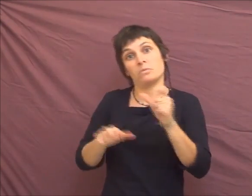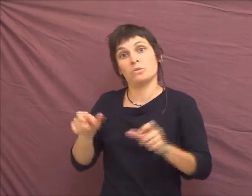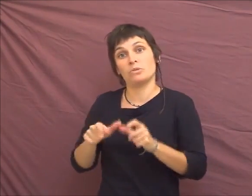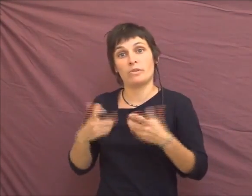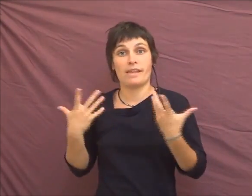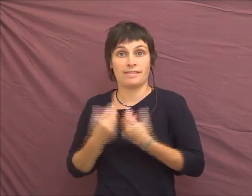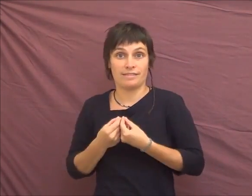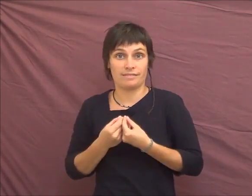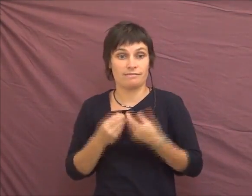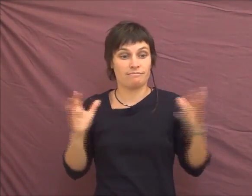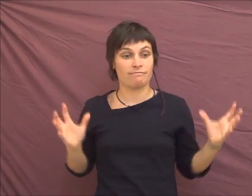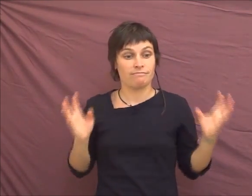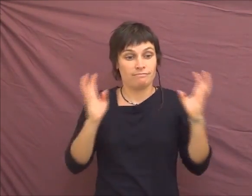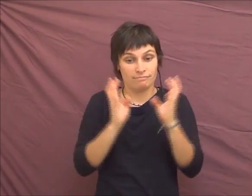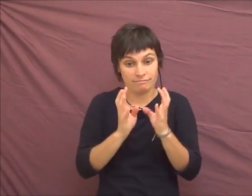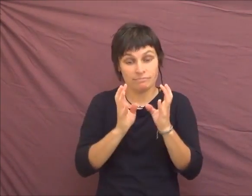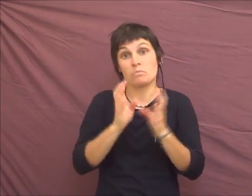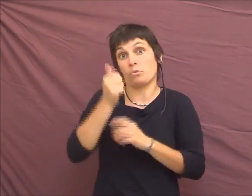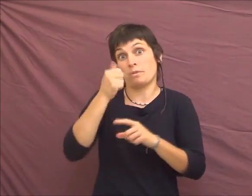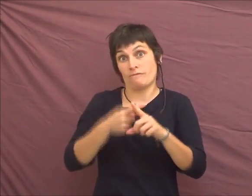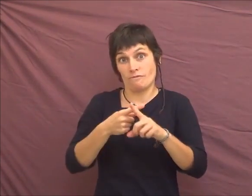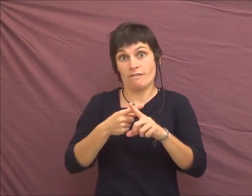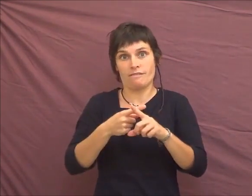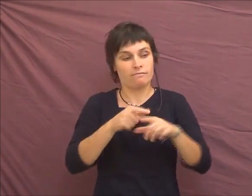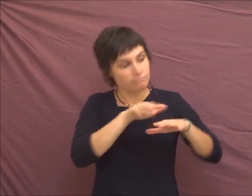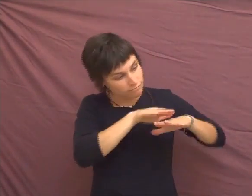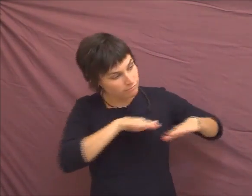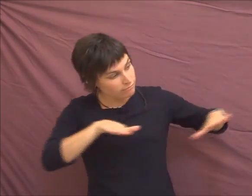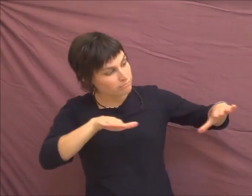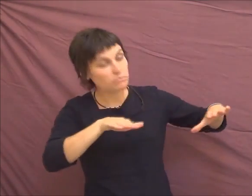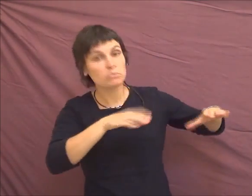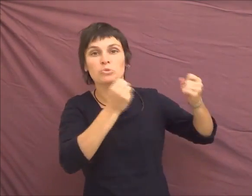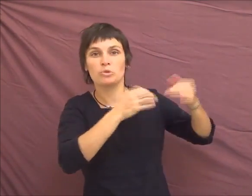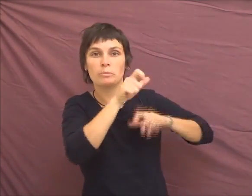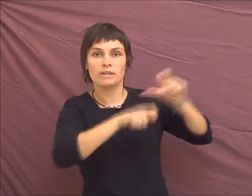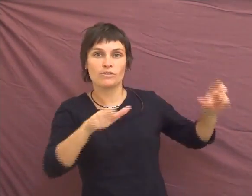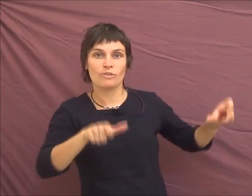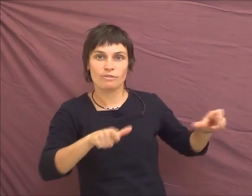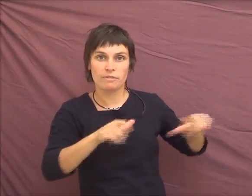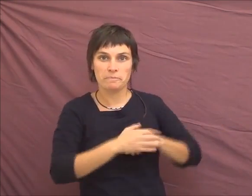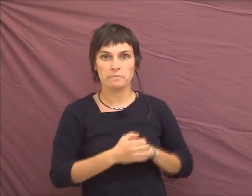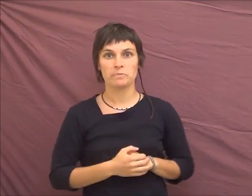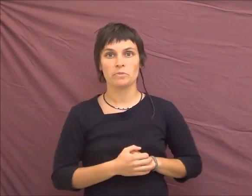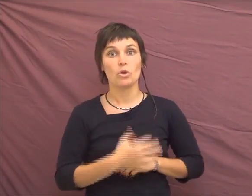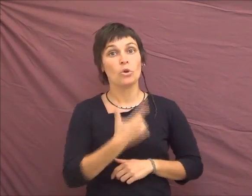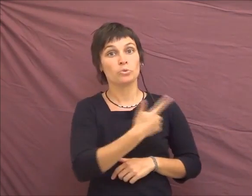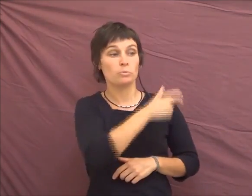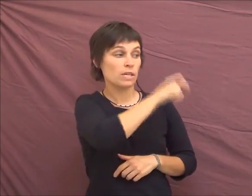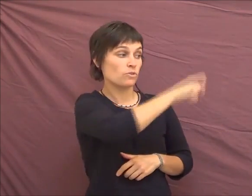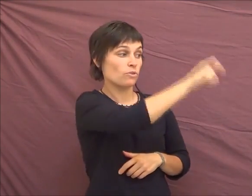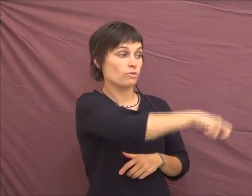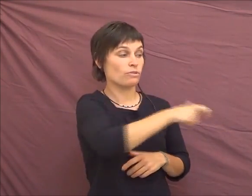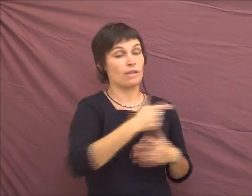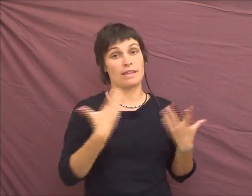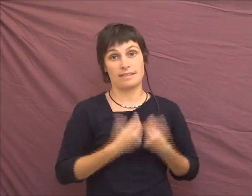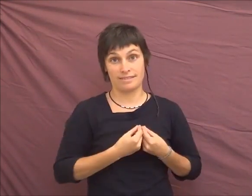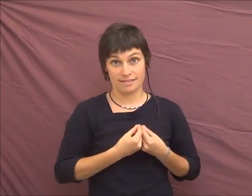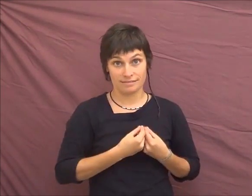et celle des intersexes. C'est une première. Vous avez sur le plateau plusieurs témoins. Deux témoins intersexes.